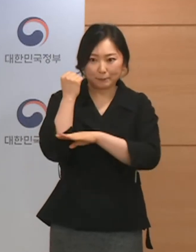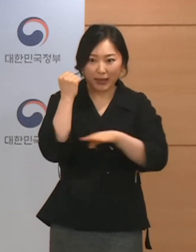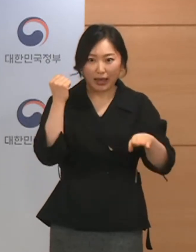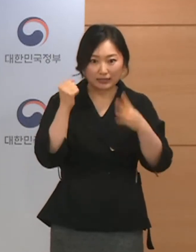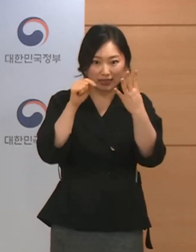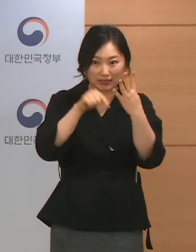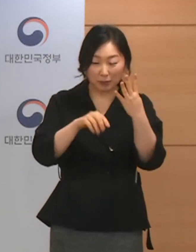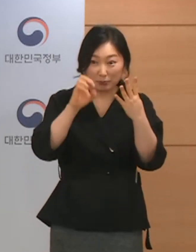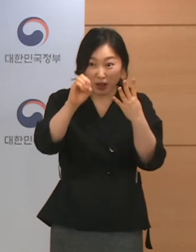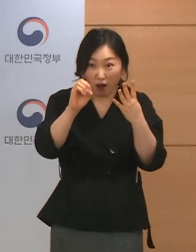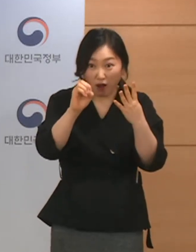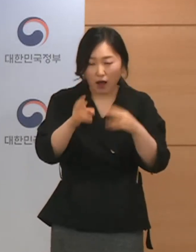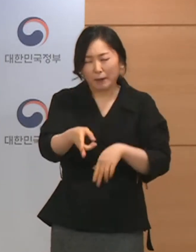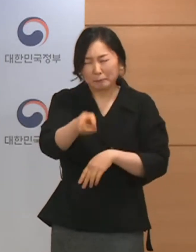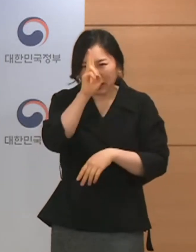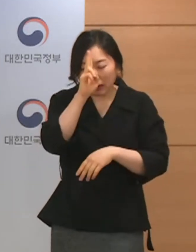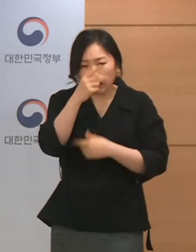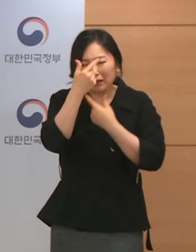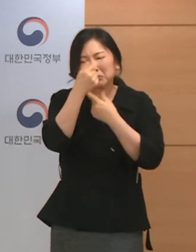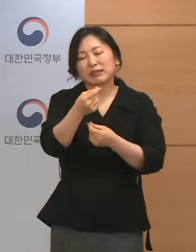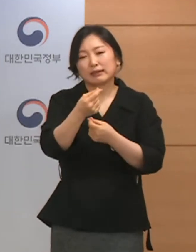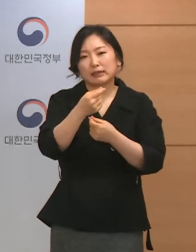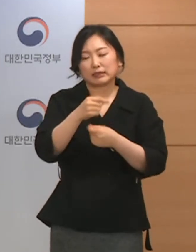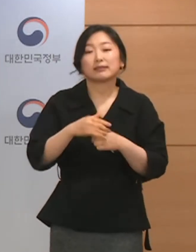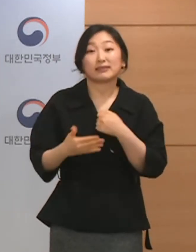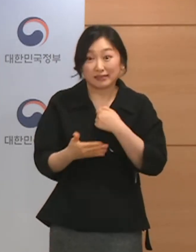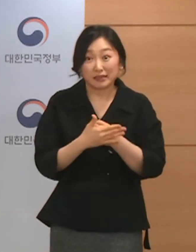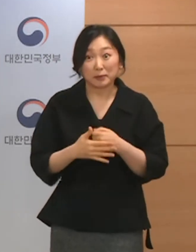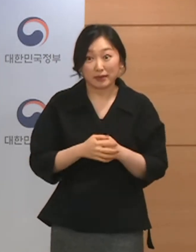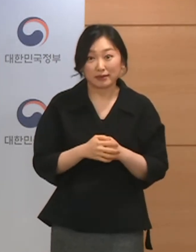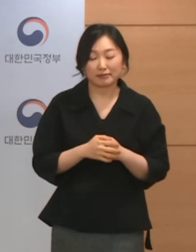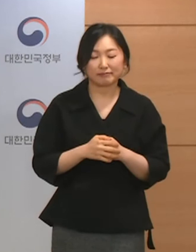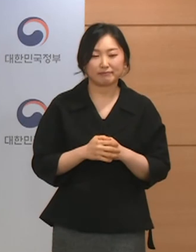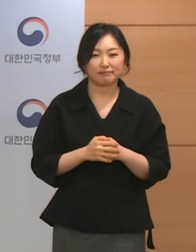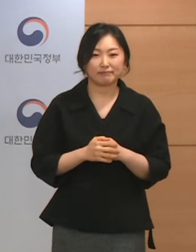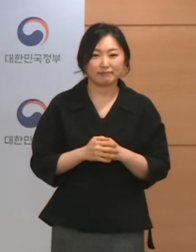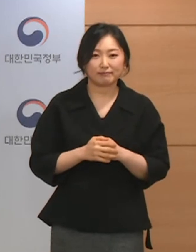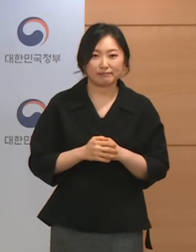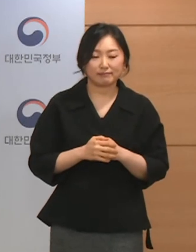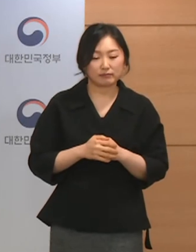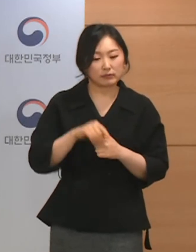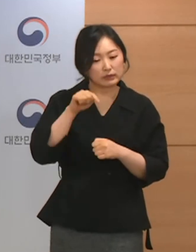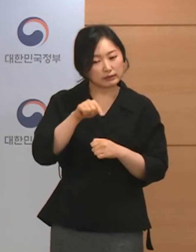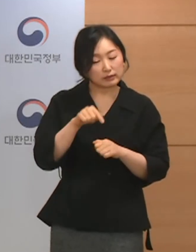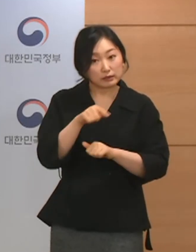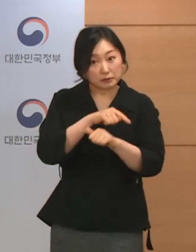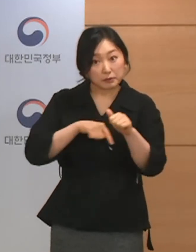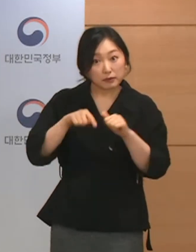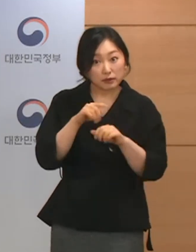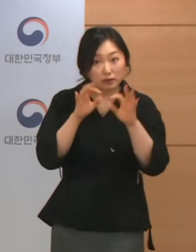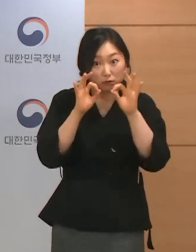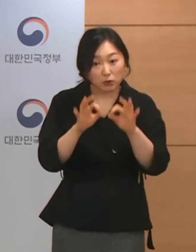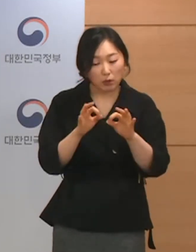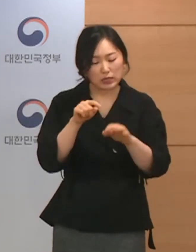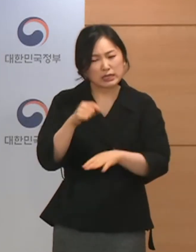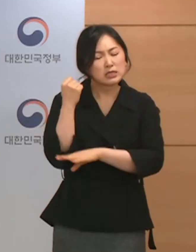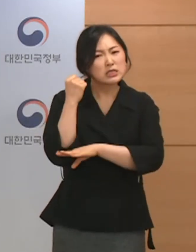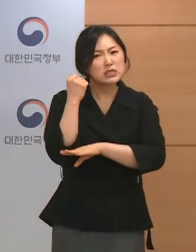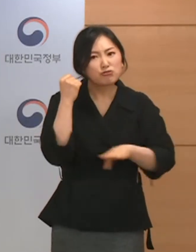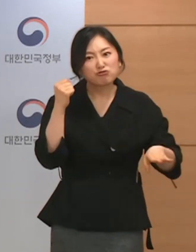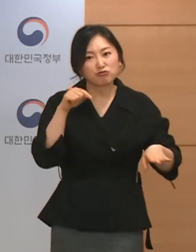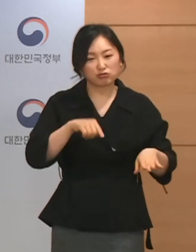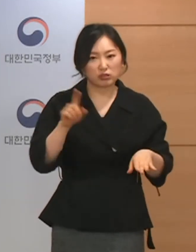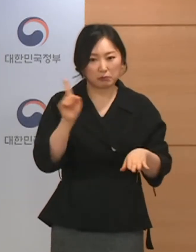.0명의 초기 기준에 해당합니다. 이 부분들은 기준이라고 하는 것이